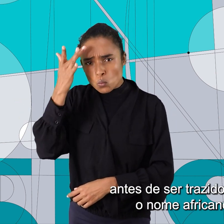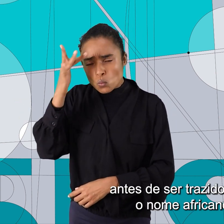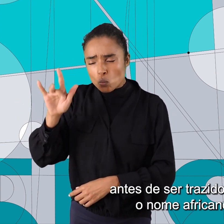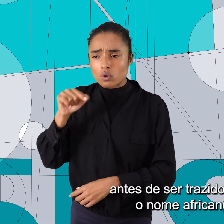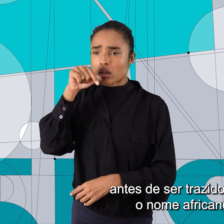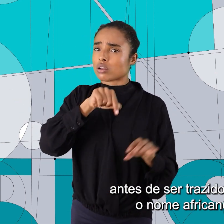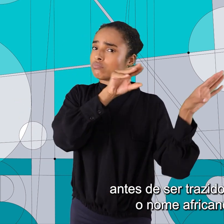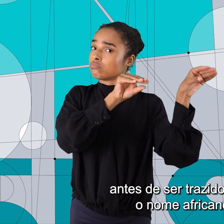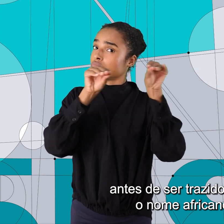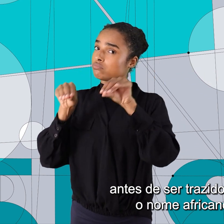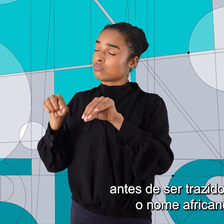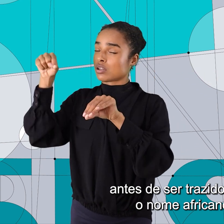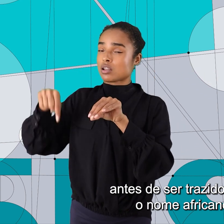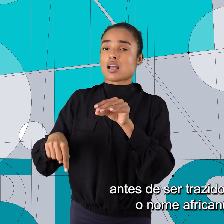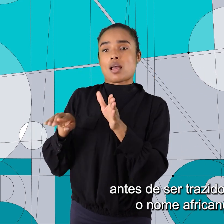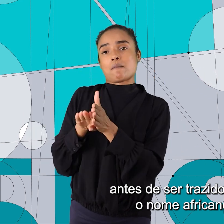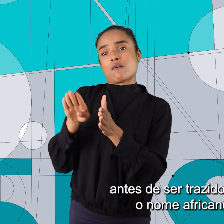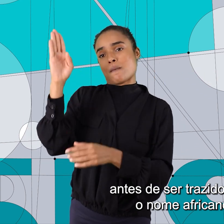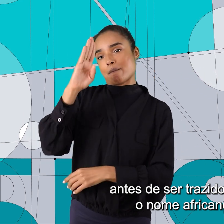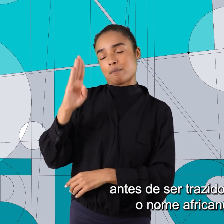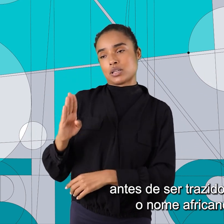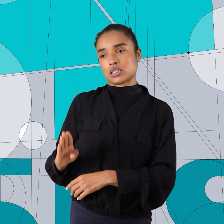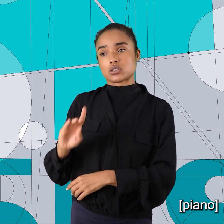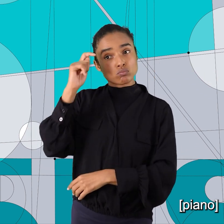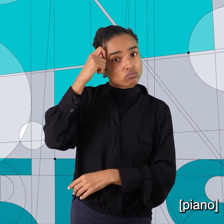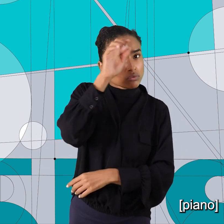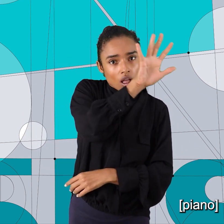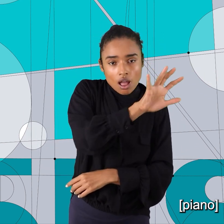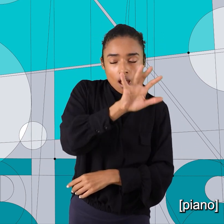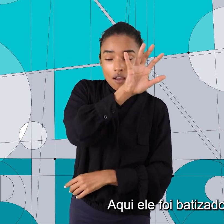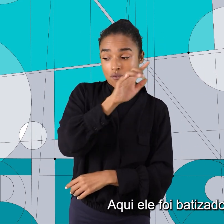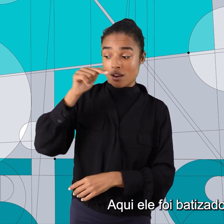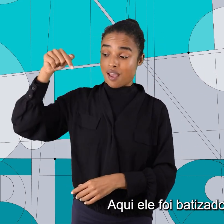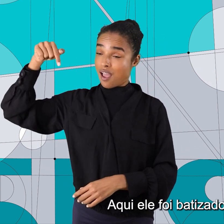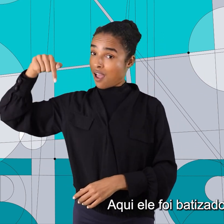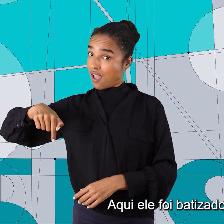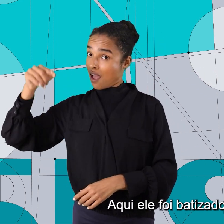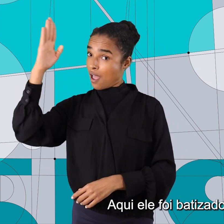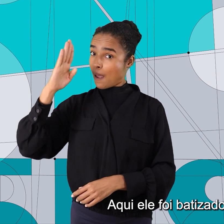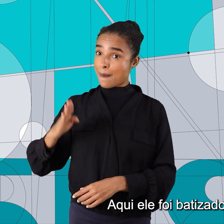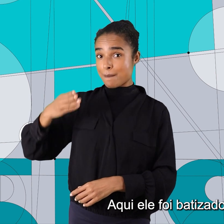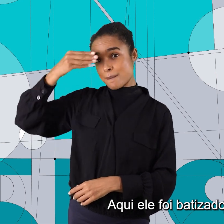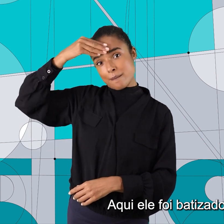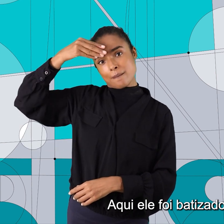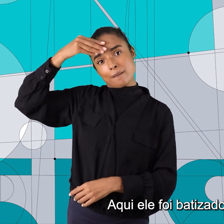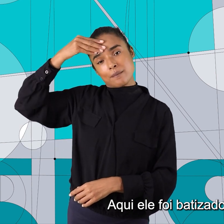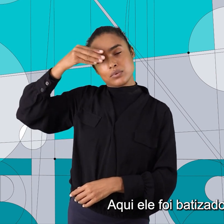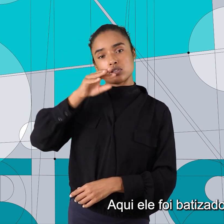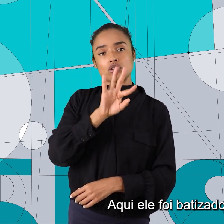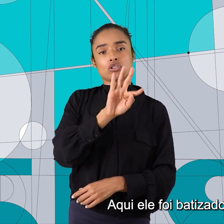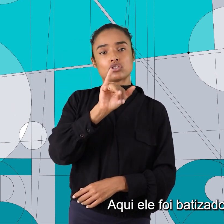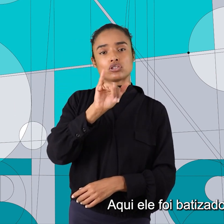antes de ser trazido para o Brasil, o nome africano dele. Aqui, ele foi batizado como